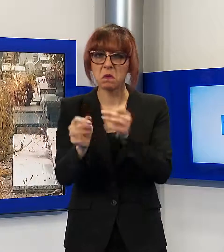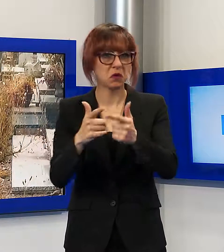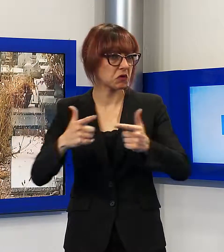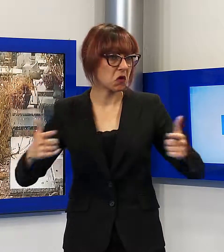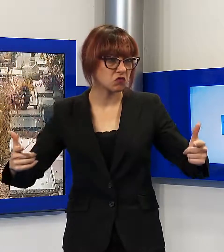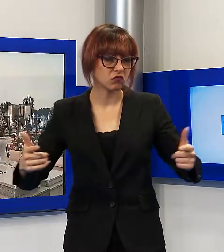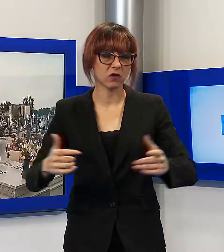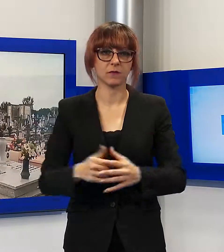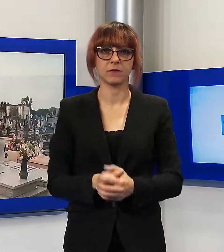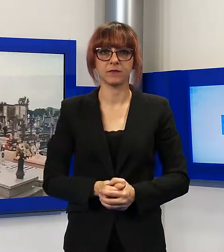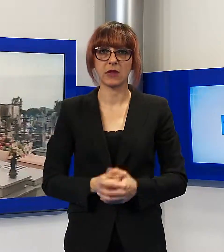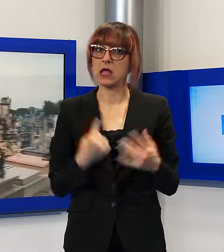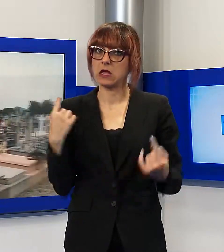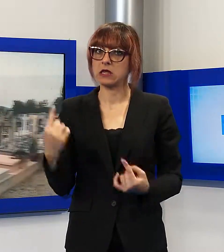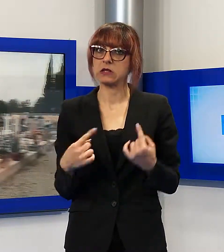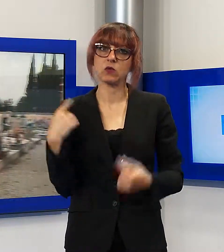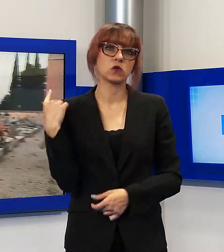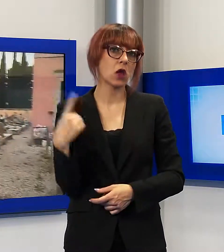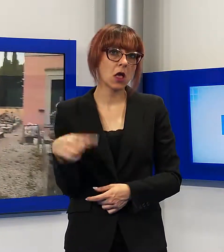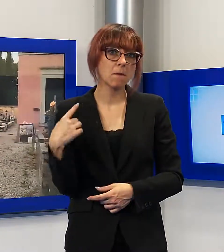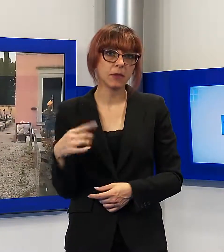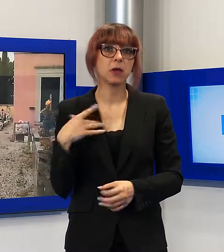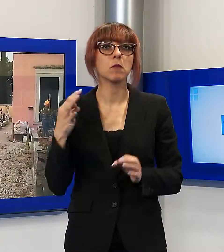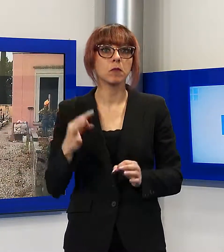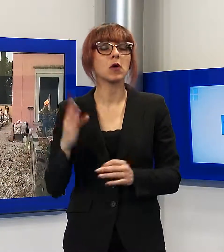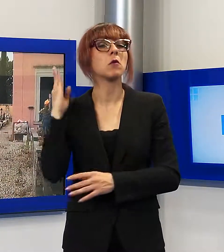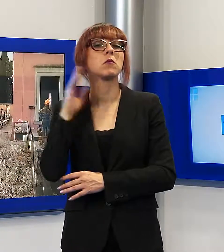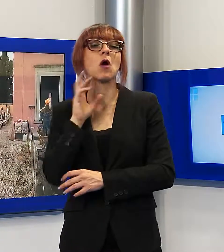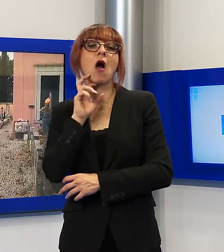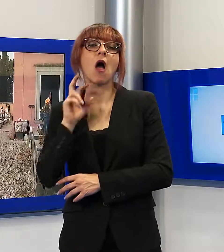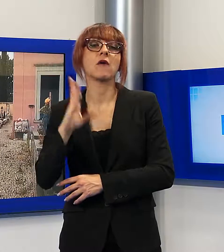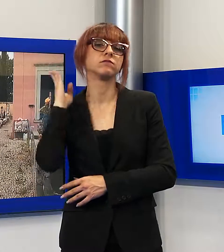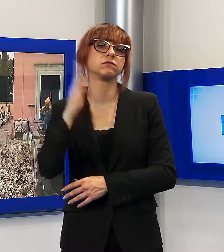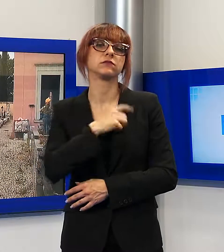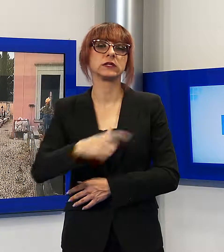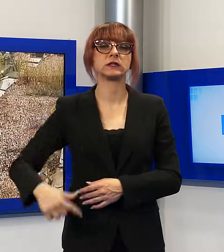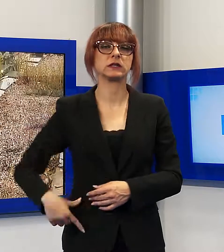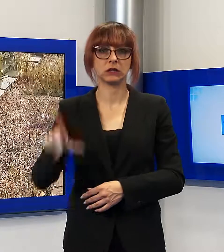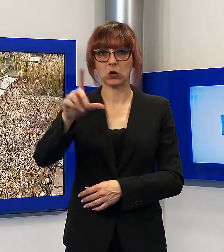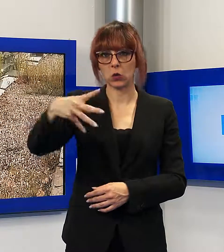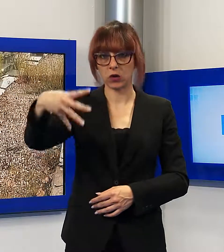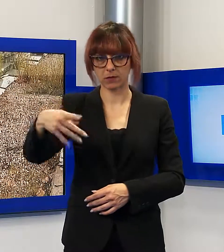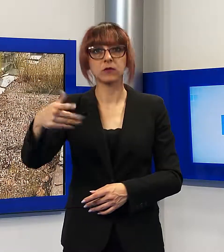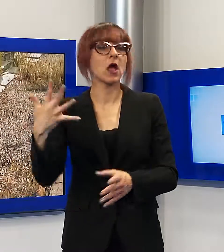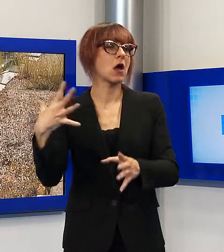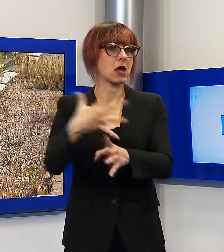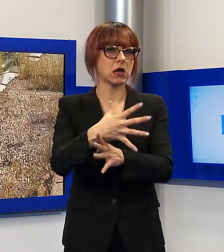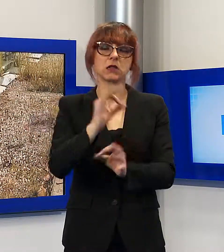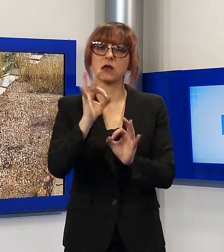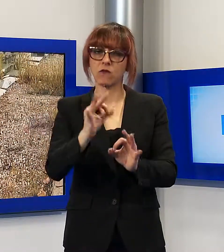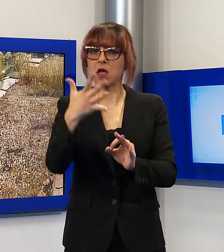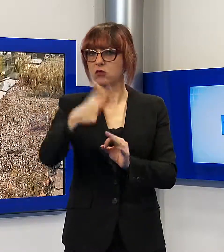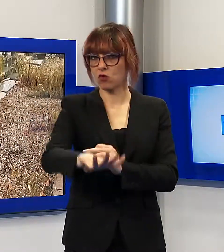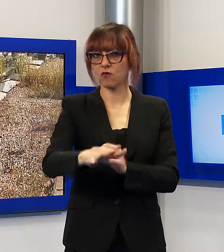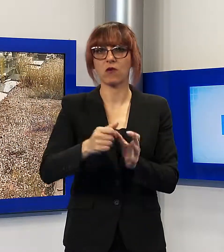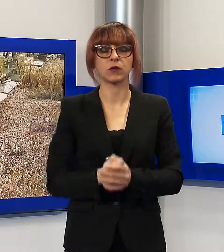quasi un metro. Una situazione che è stata segnalata direttamente al sindaco di Capannori, Luca Menesini, che è intervenuto personalmente,